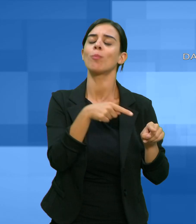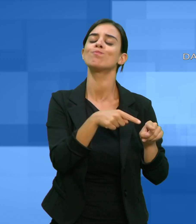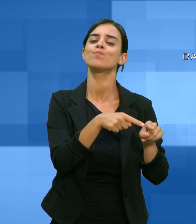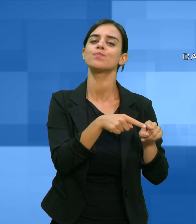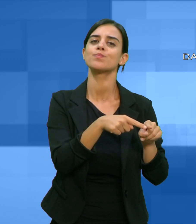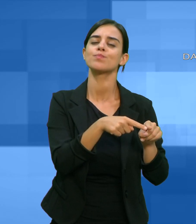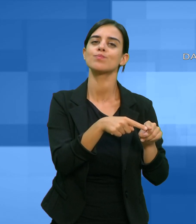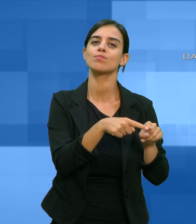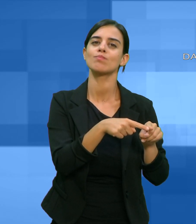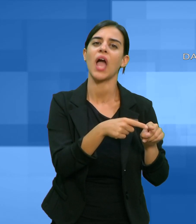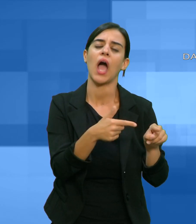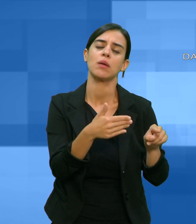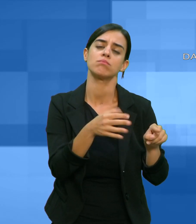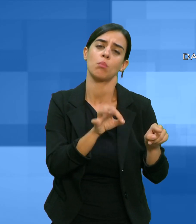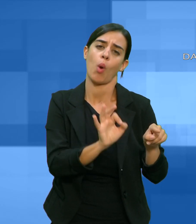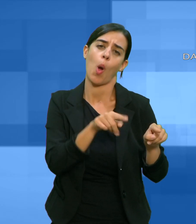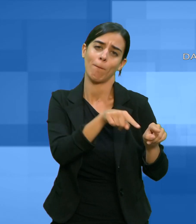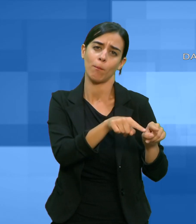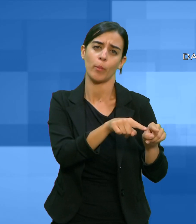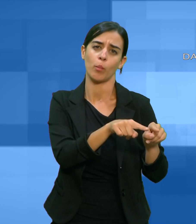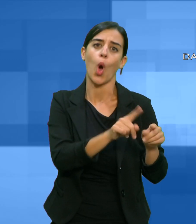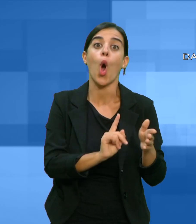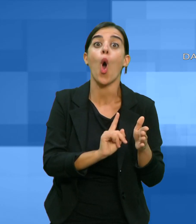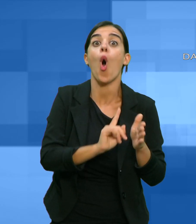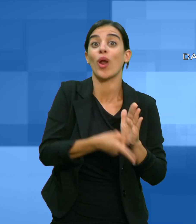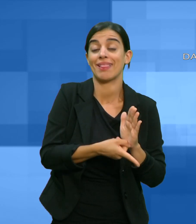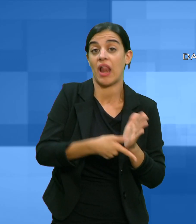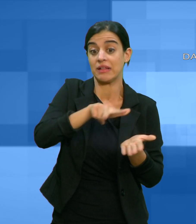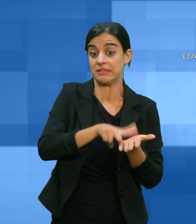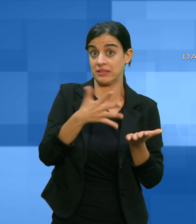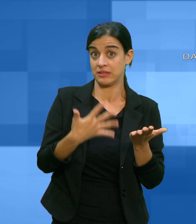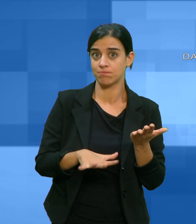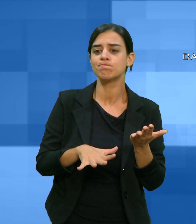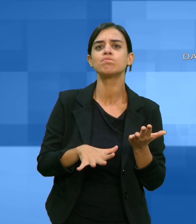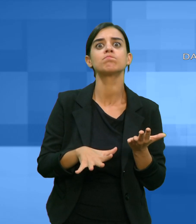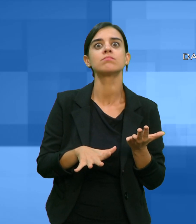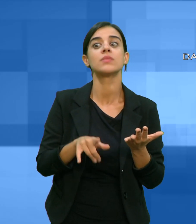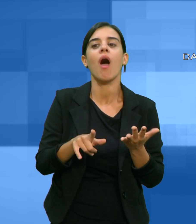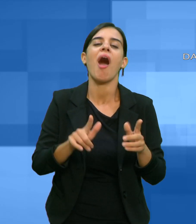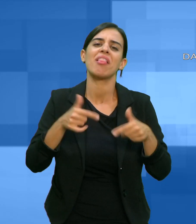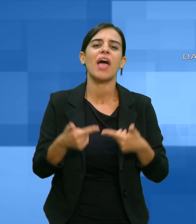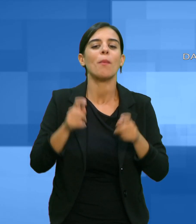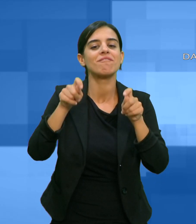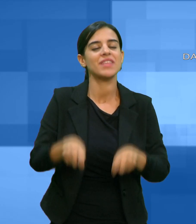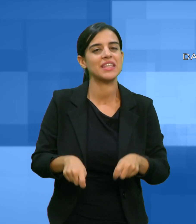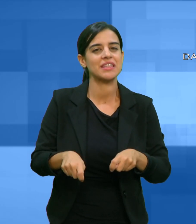con l'emanazione di una ordinanza ai lavori di messa in sicurezza delle pareti